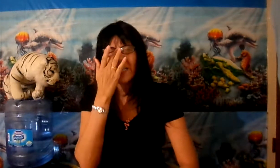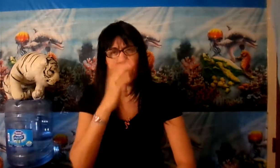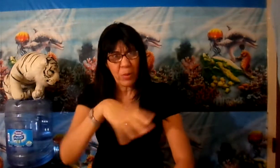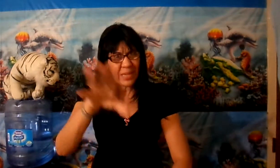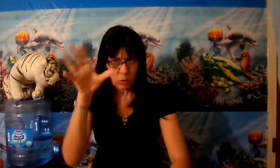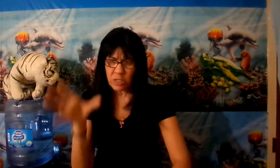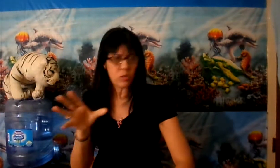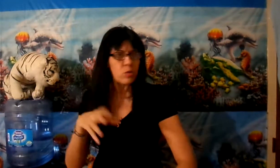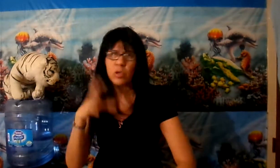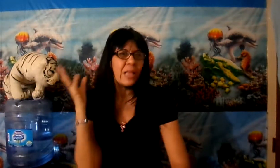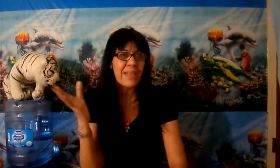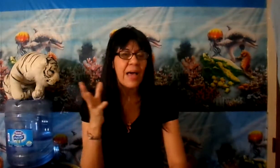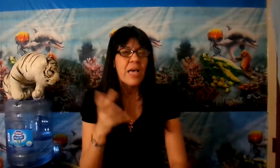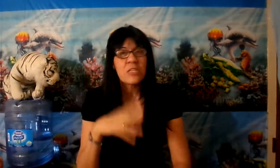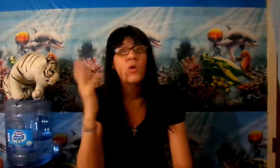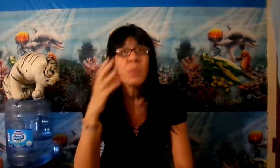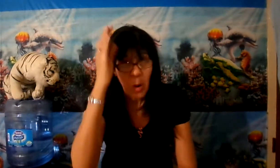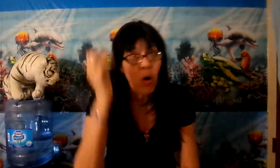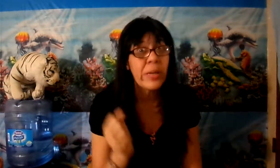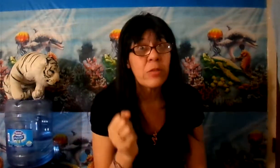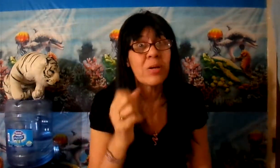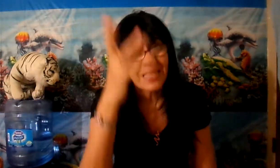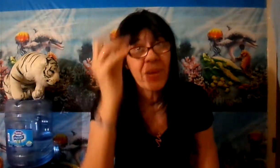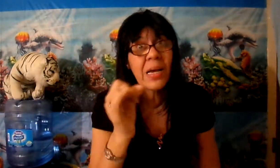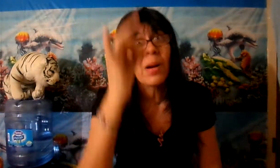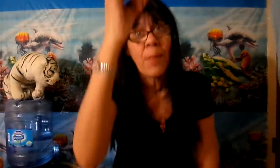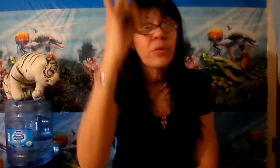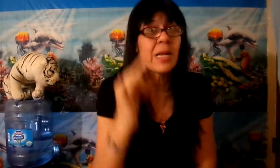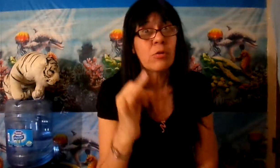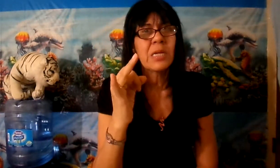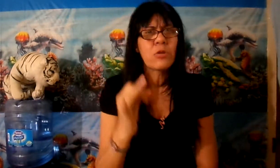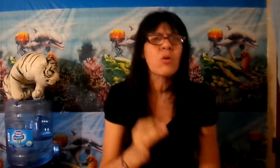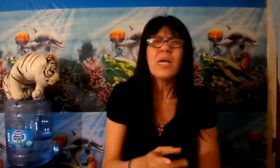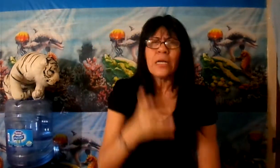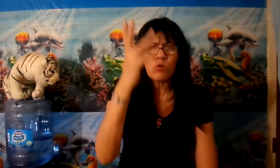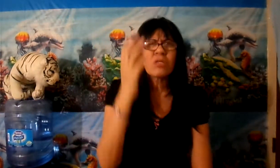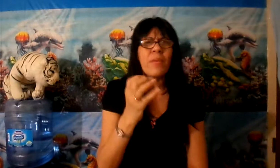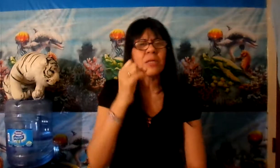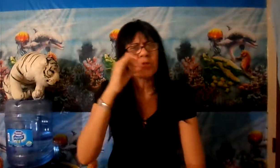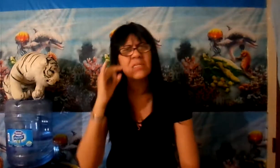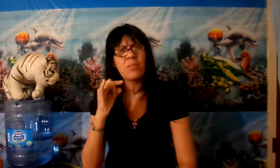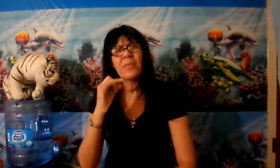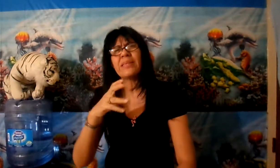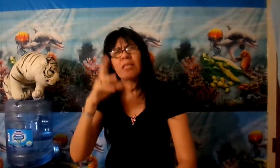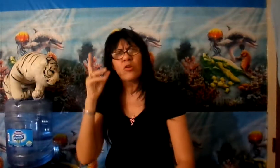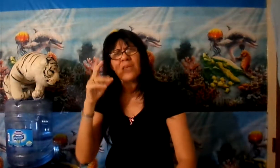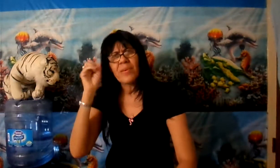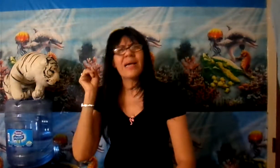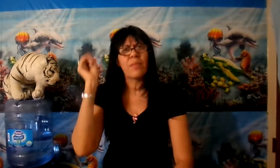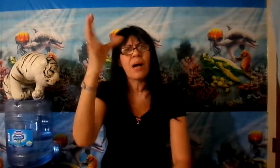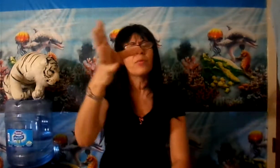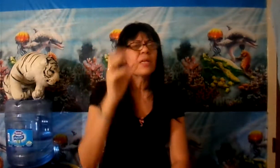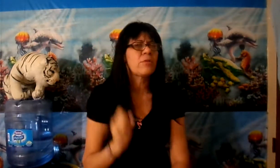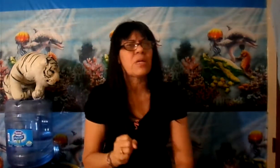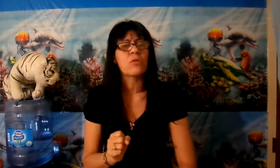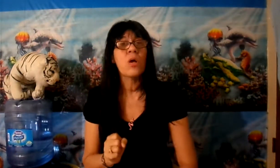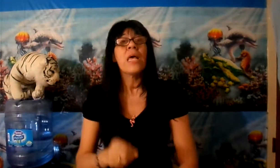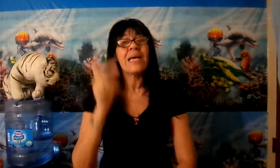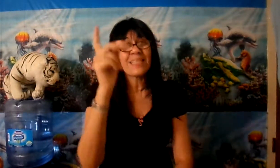están puestas en los cincios, no es nada. Eso es el mismo gobierno que sabía que iban a poner a Don Atrón. Tú sabías sucesivamente y Dios sabía que iban a poner a Don Atrón. El